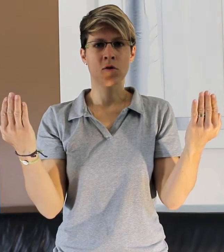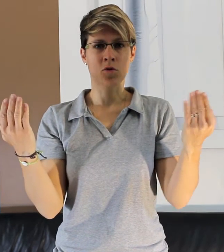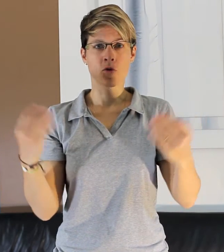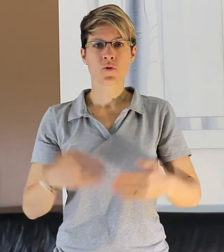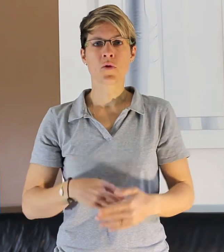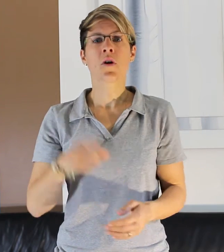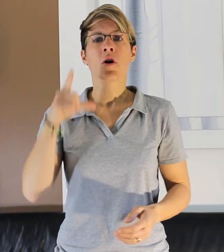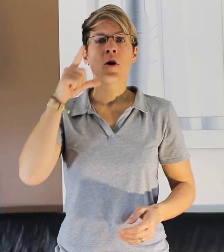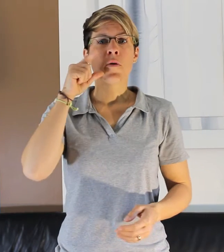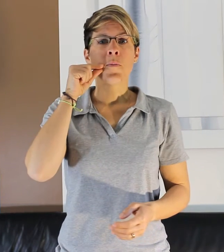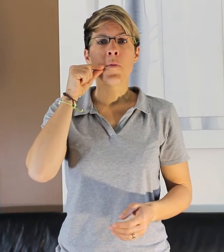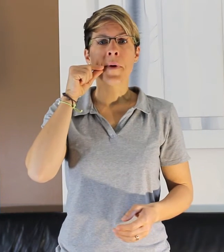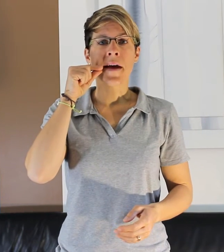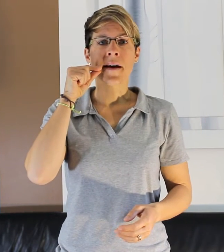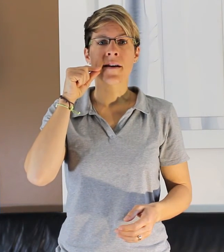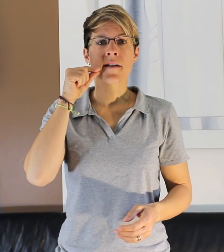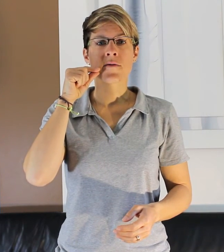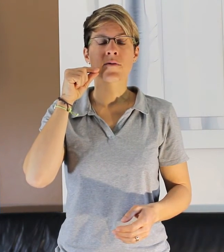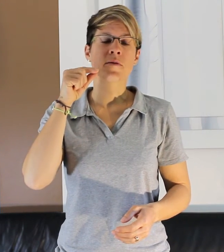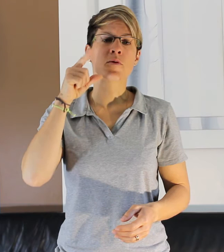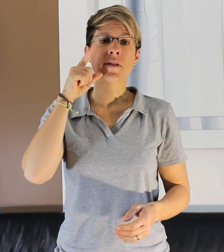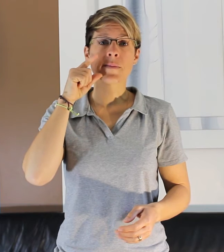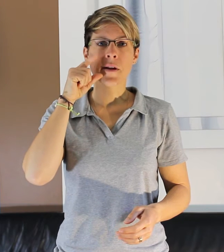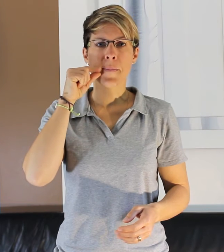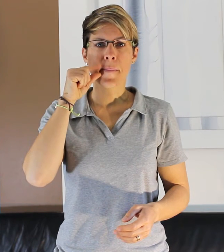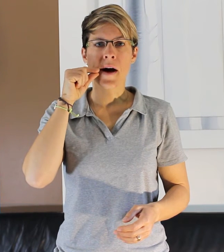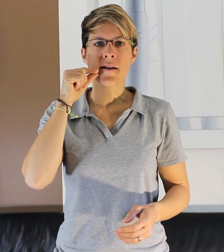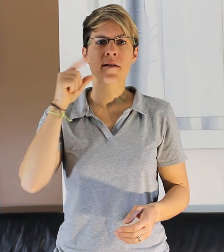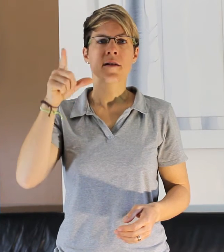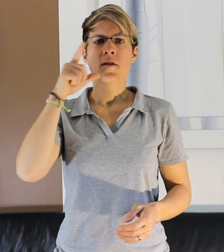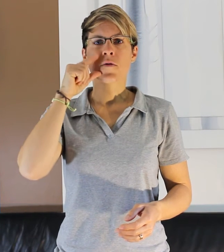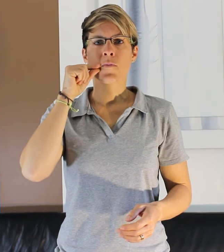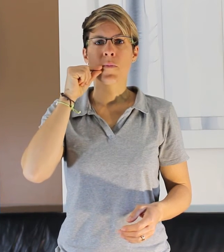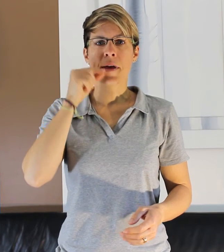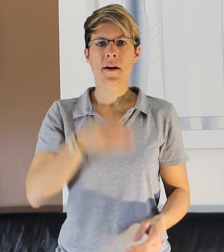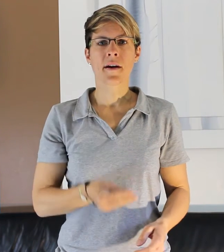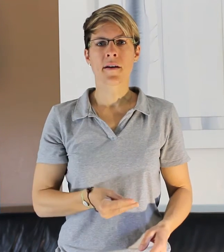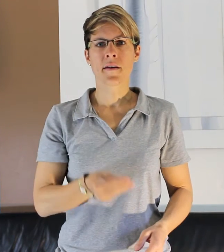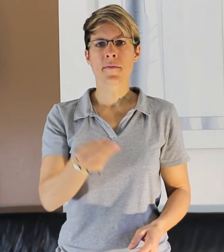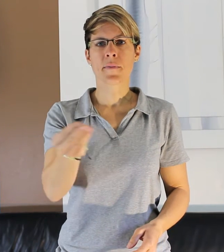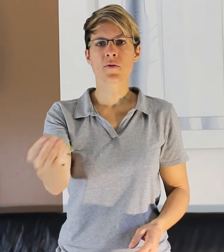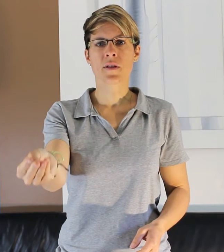l'autre jour, mon père. Donc ça, vous connaissez maintenant, papa. Donc, mon père m'a donné